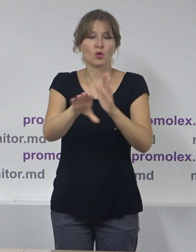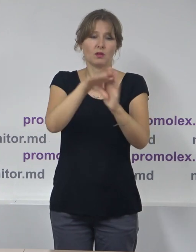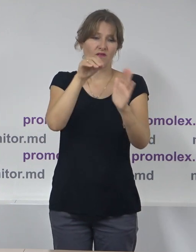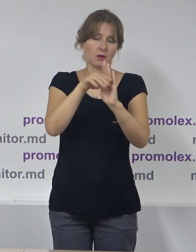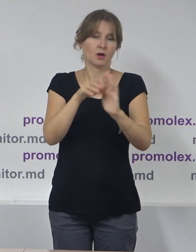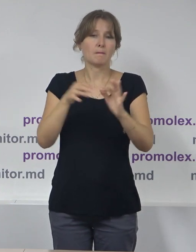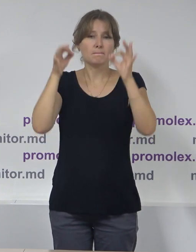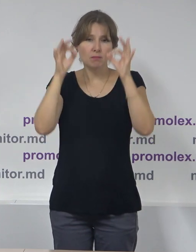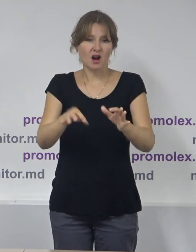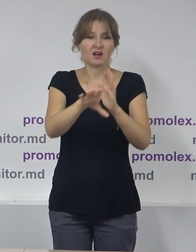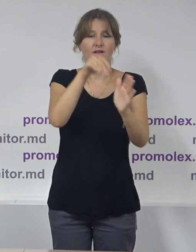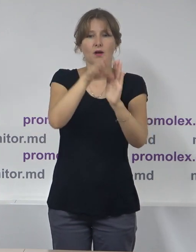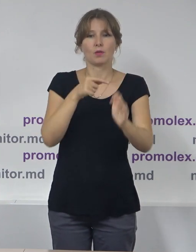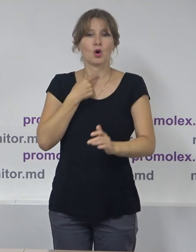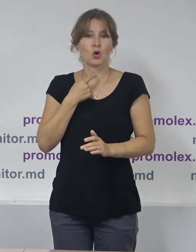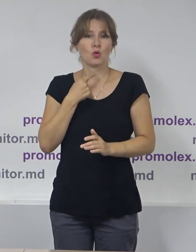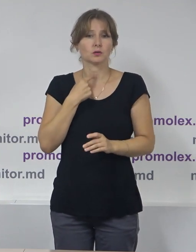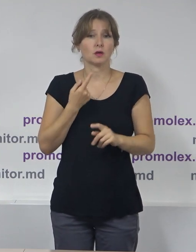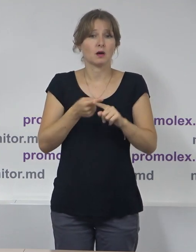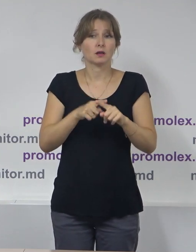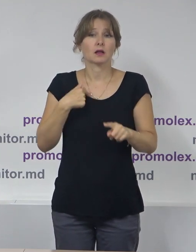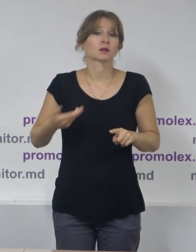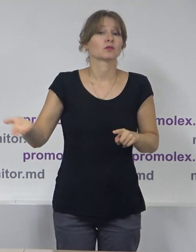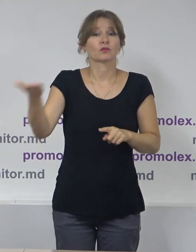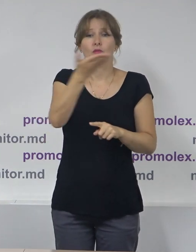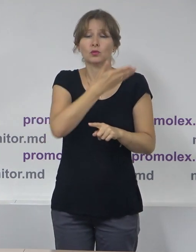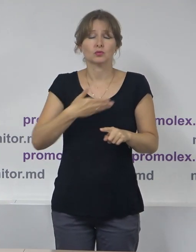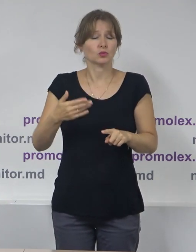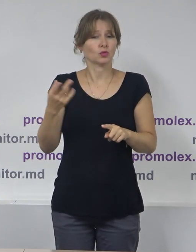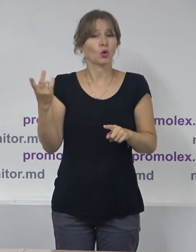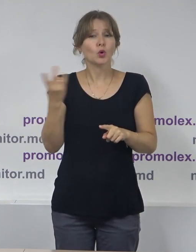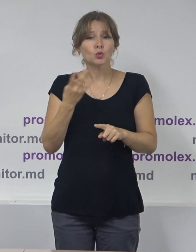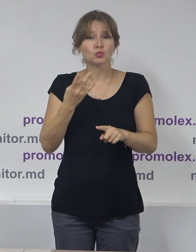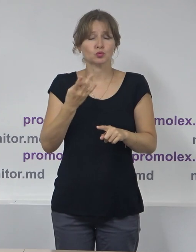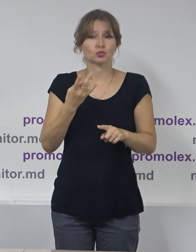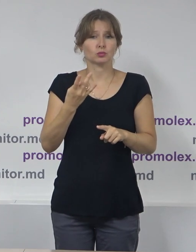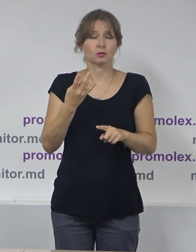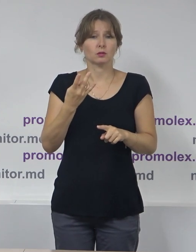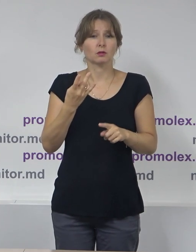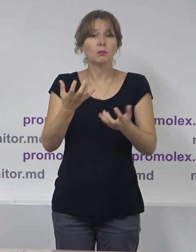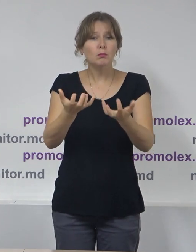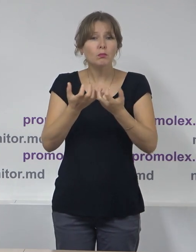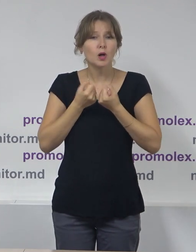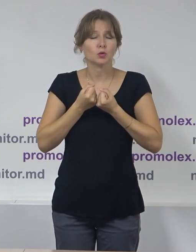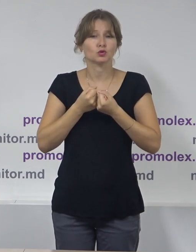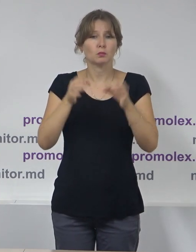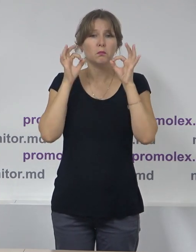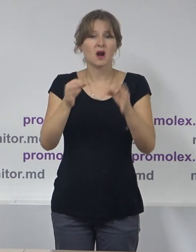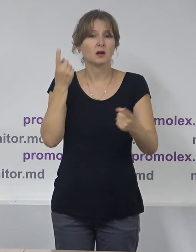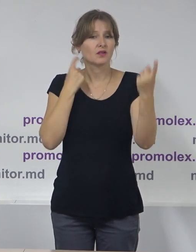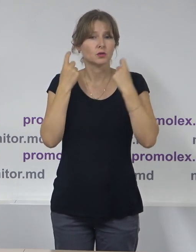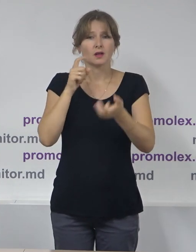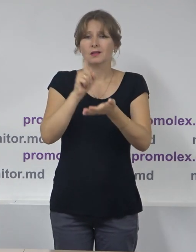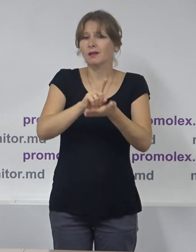Republica Moldova. Cred că pentru noi toți acesta ar trebui să fie un obiectiv, indiferent de interesele concurenților electorali